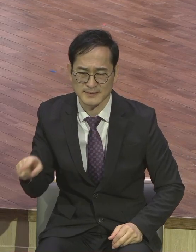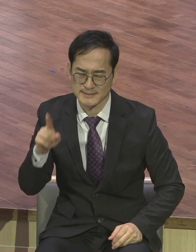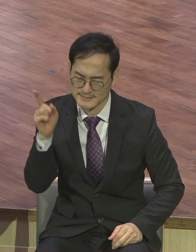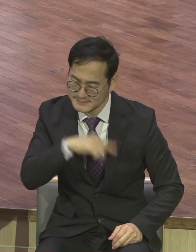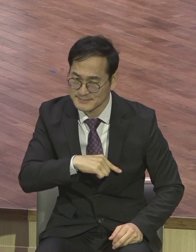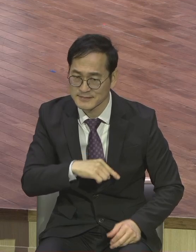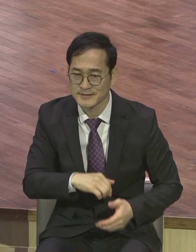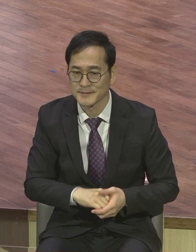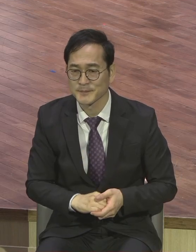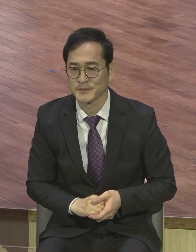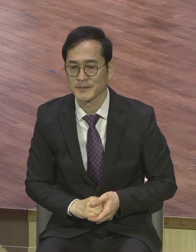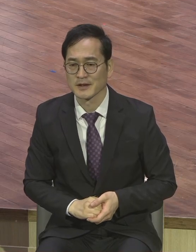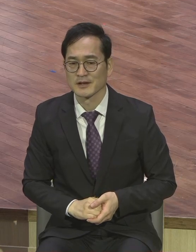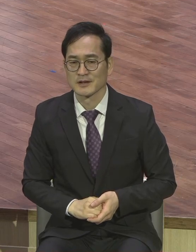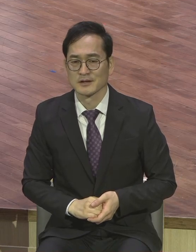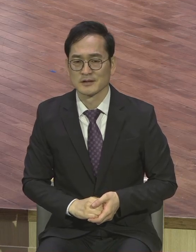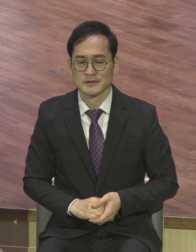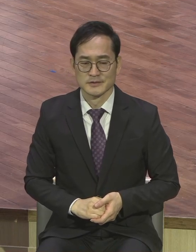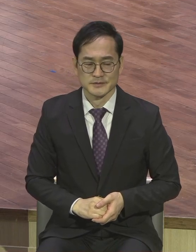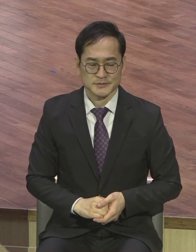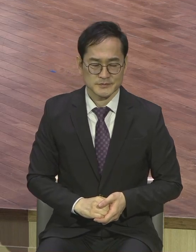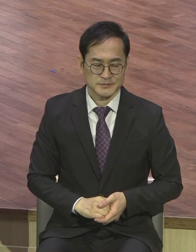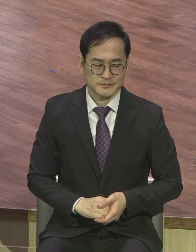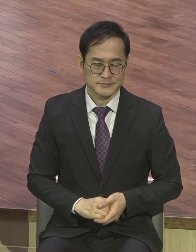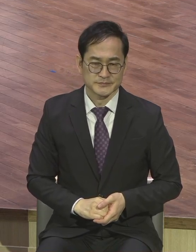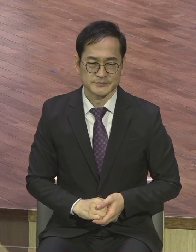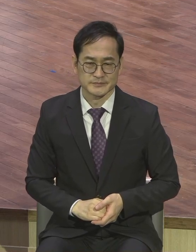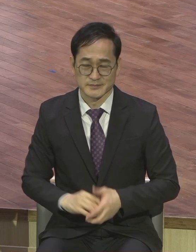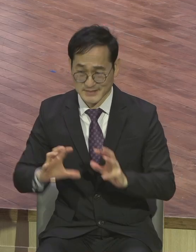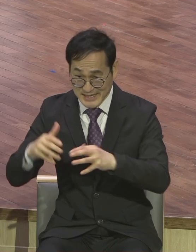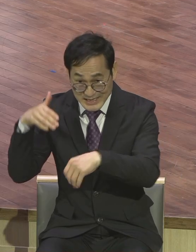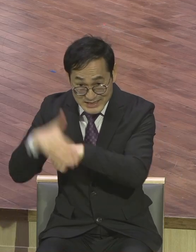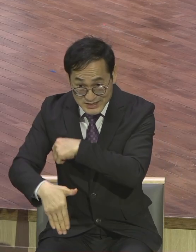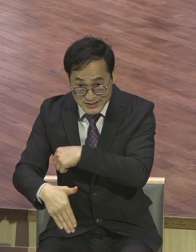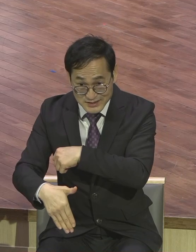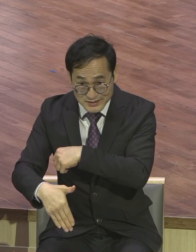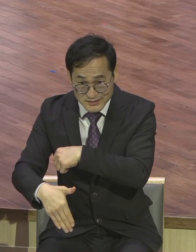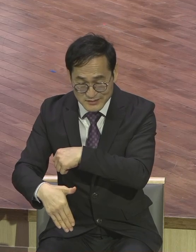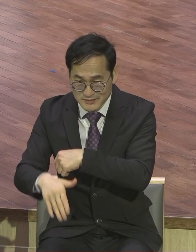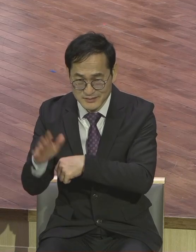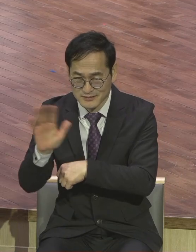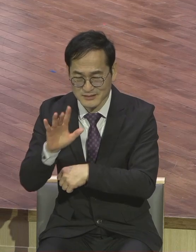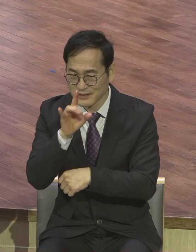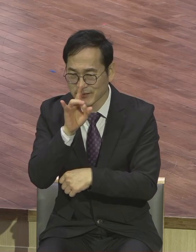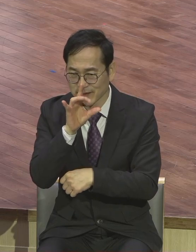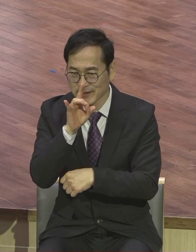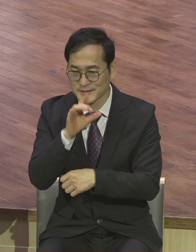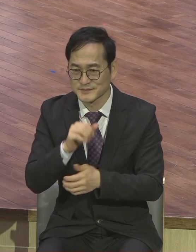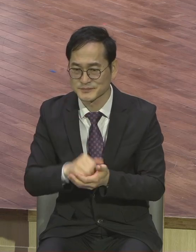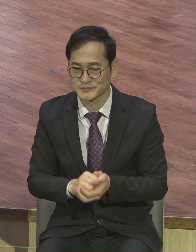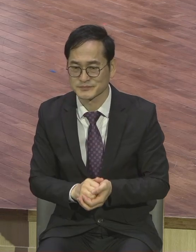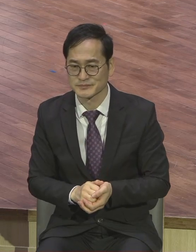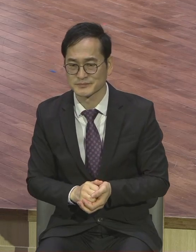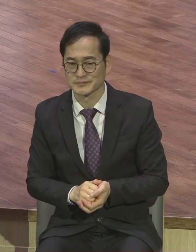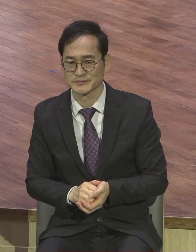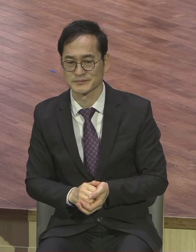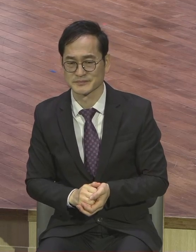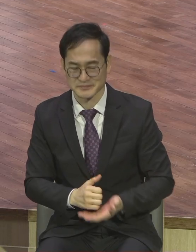무조건 세상적인 바보 이게 안 통합니다. 하나님을 업신여기는 것이요. 보통 교만이 아니거든